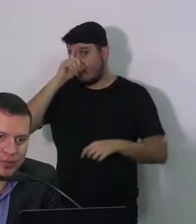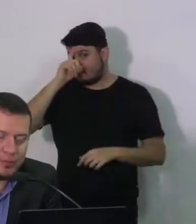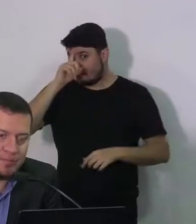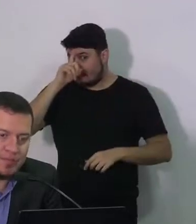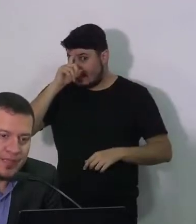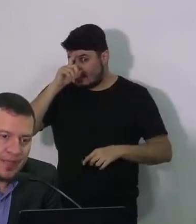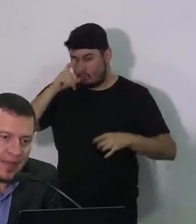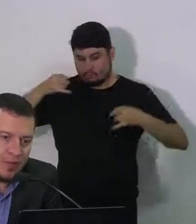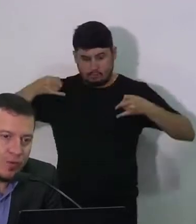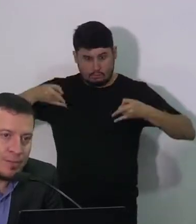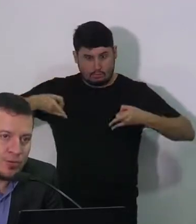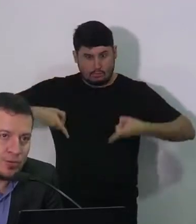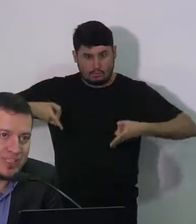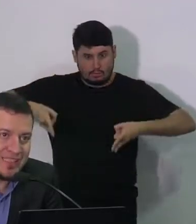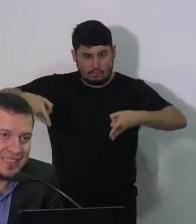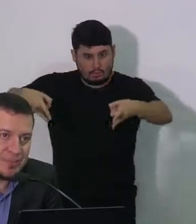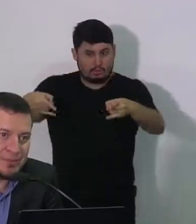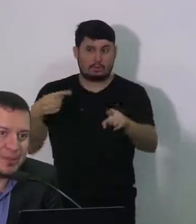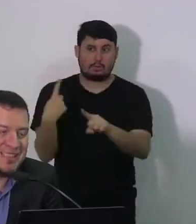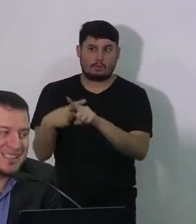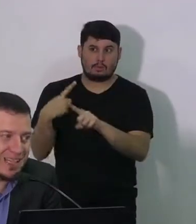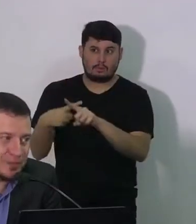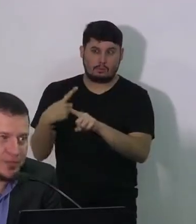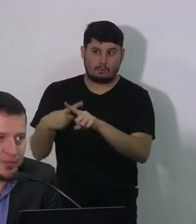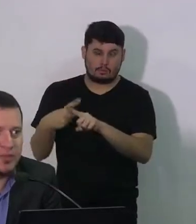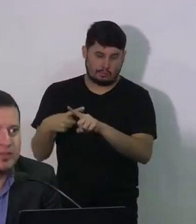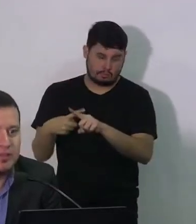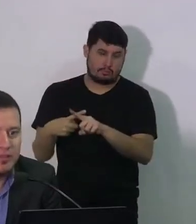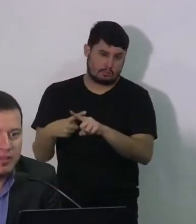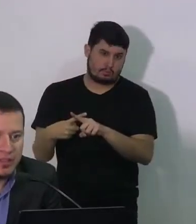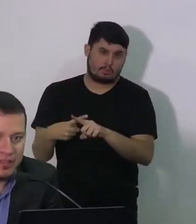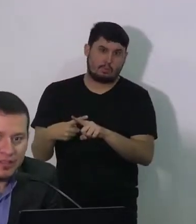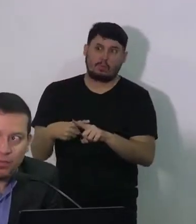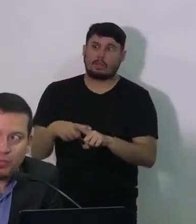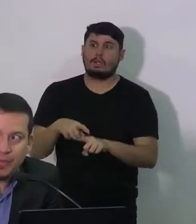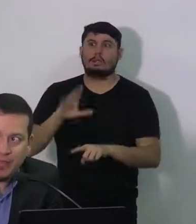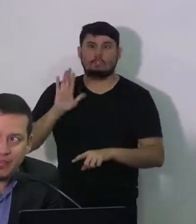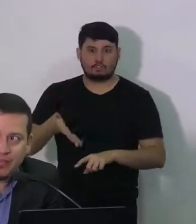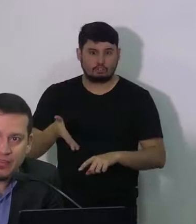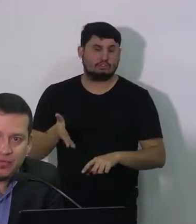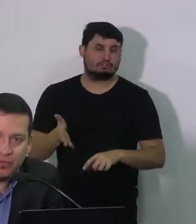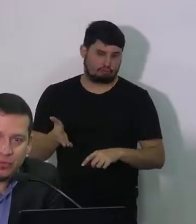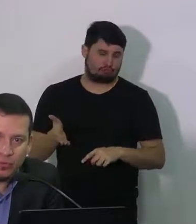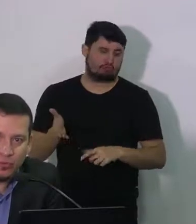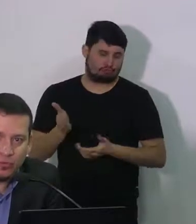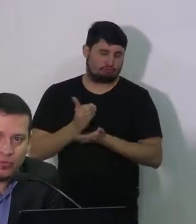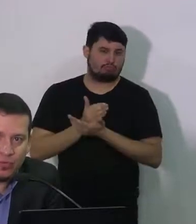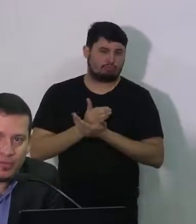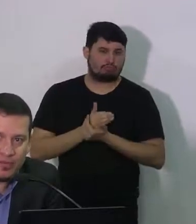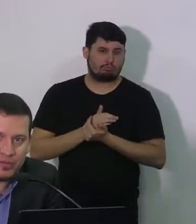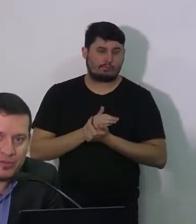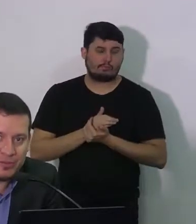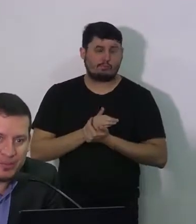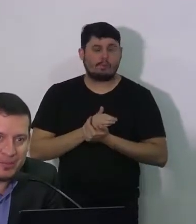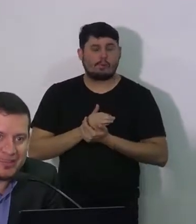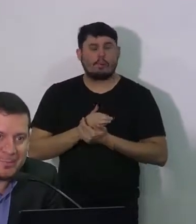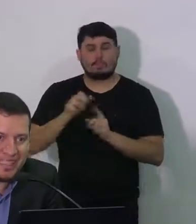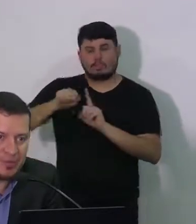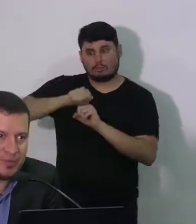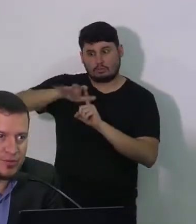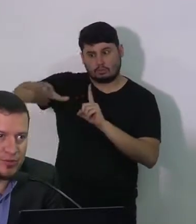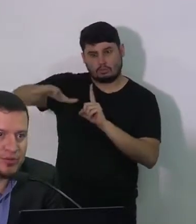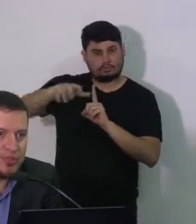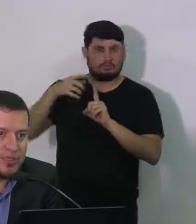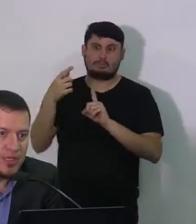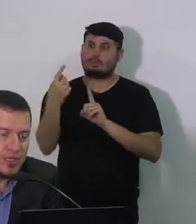dando resultado. Uma pessoa chega a transmitir para seis pessoas. Em alguns países, isso foi muito comum, uma pessoa transmitir para